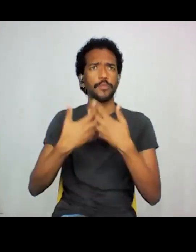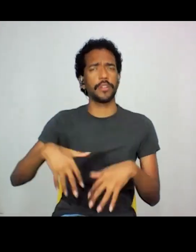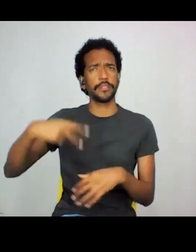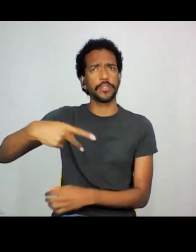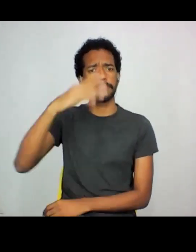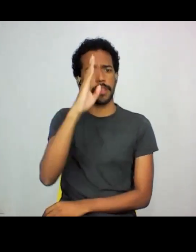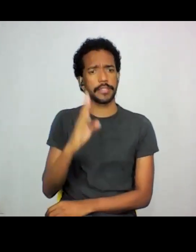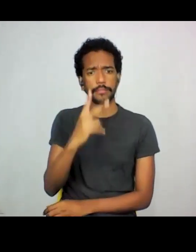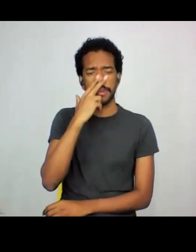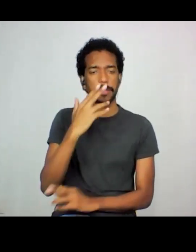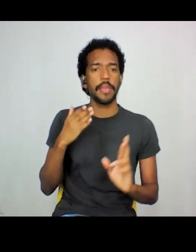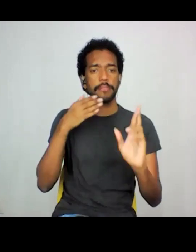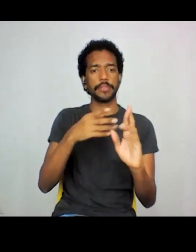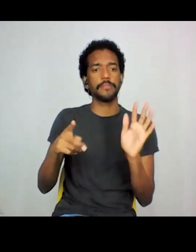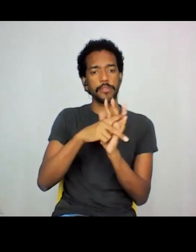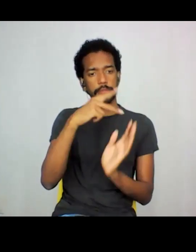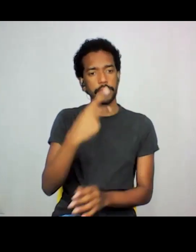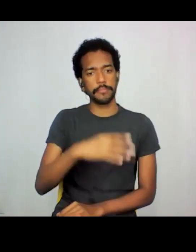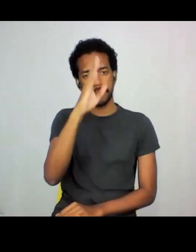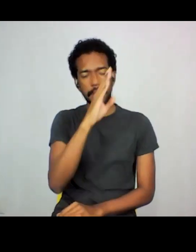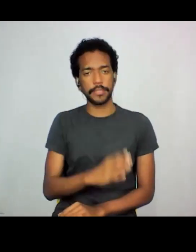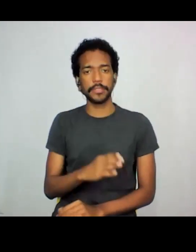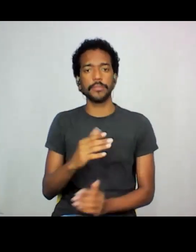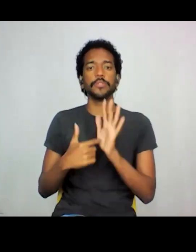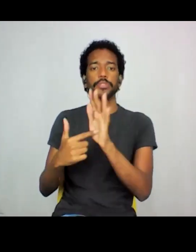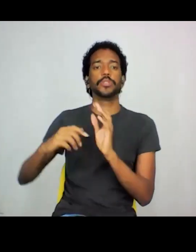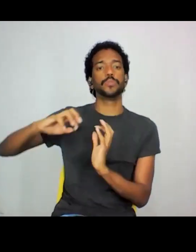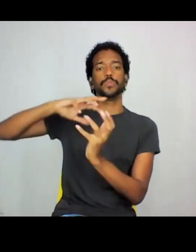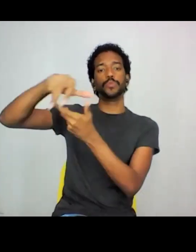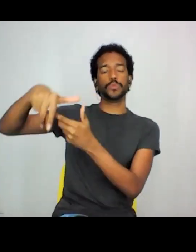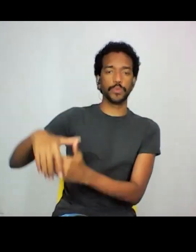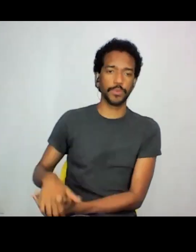representar essa arte brasileira no mundo, é,